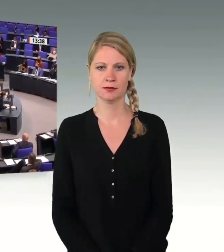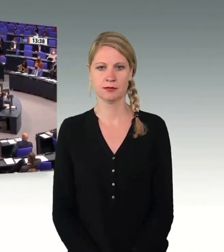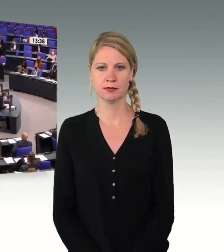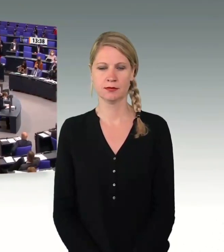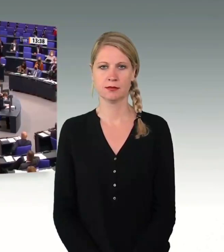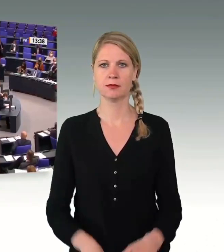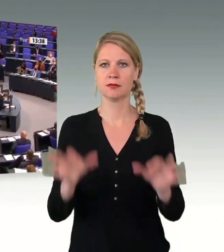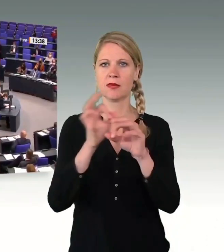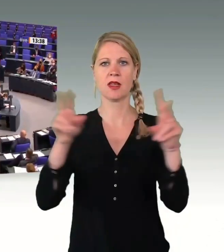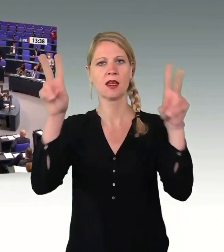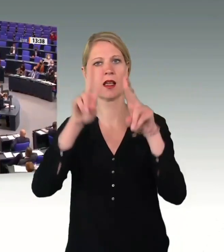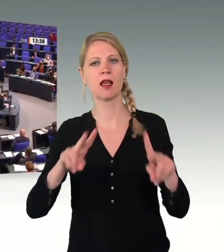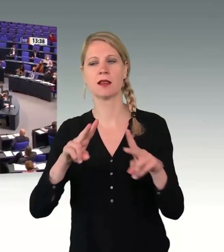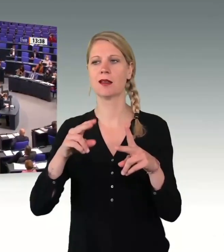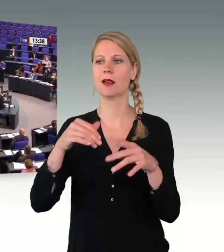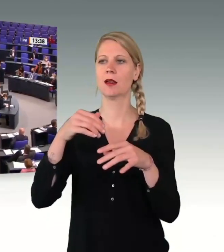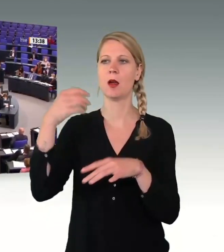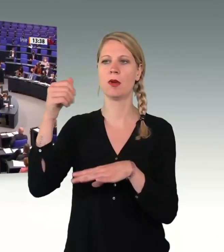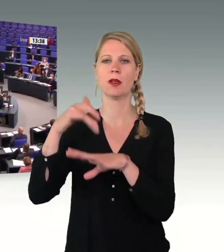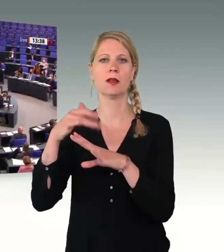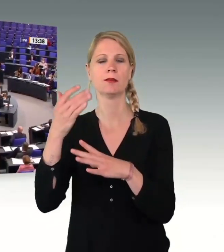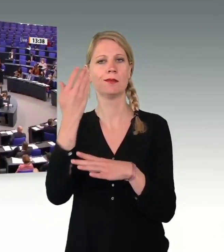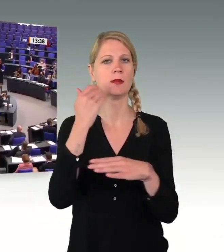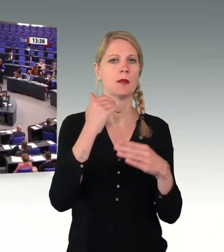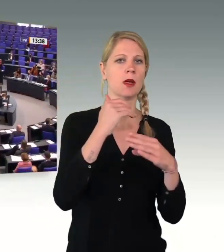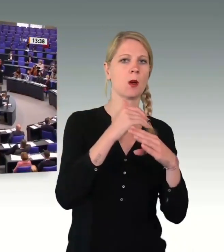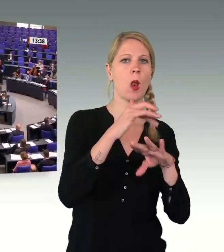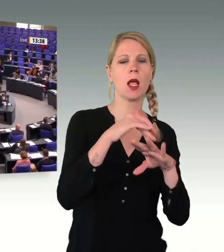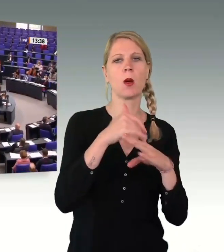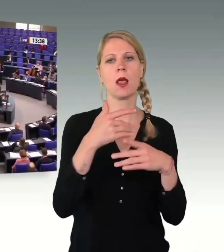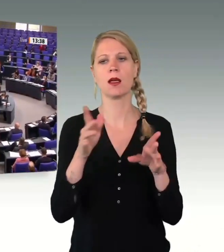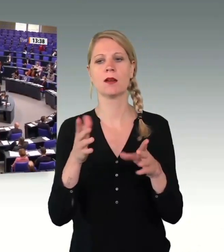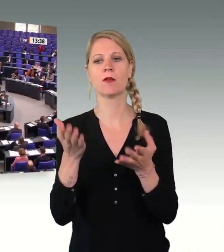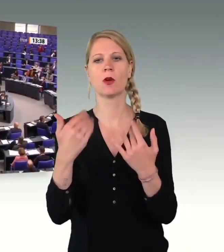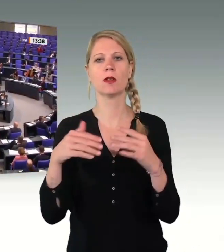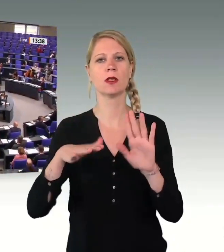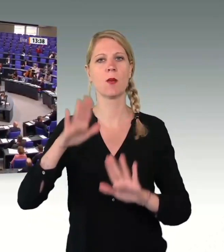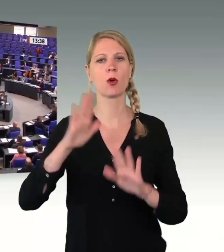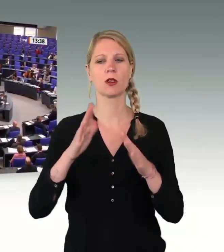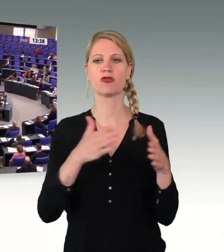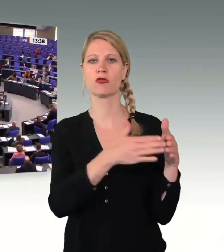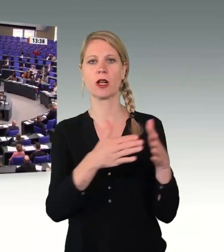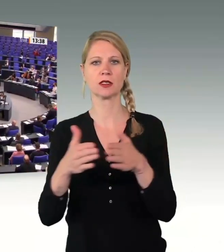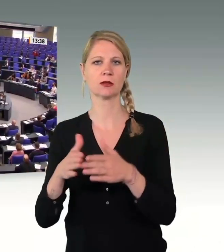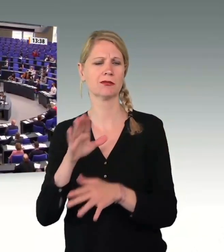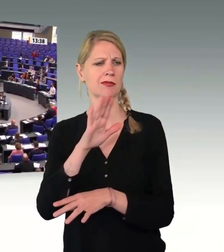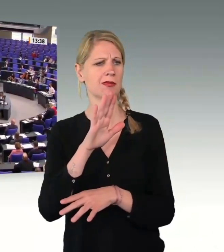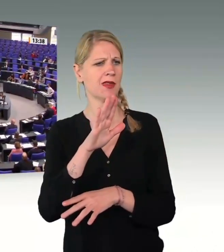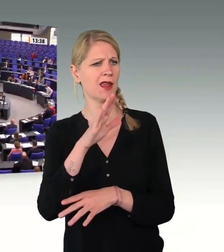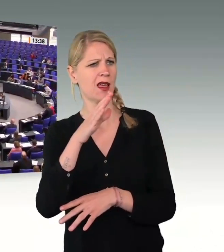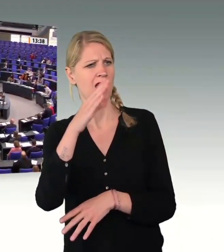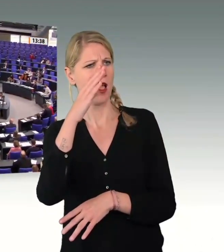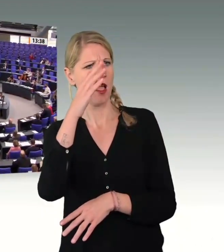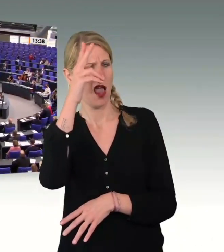Sehr geehrte Präsidentin! Liebe Kolleginnen und Kollegen der demokratischen Fraktion! Ihr Antrag und Ihre Rede, Herr Baumann,